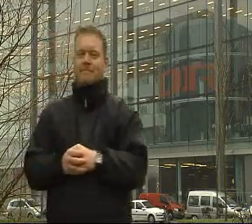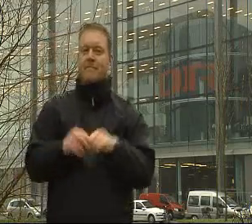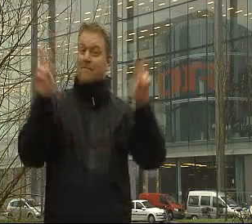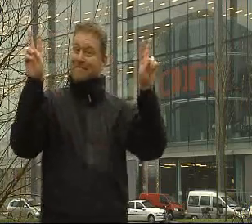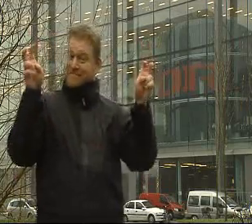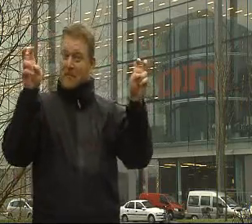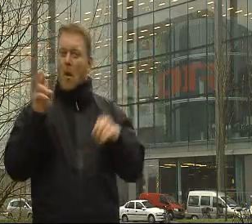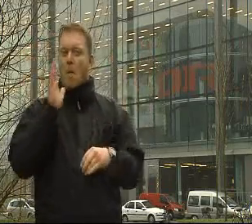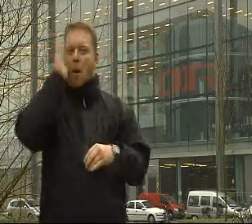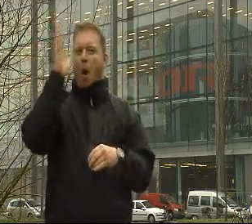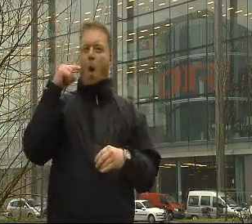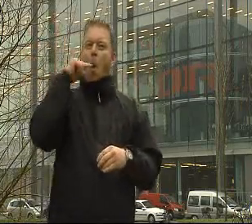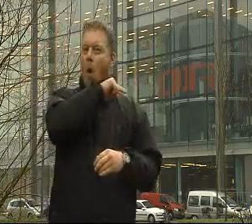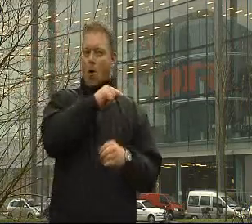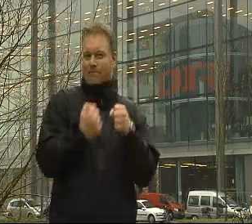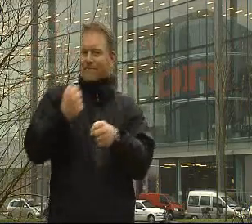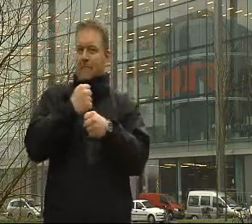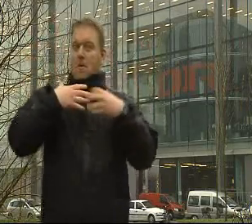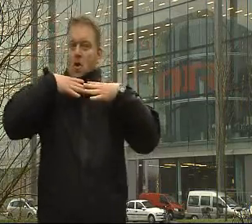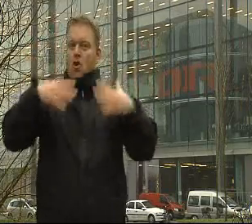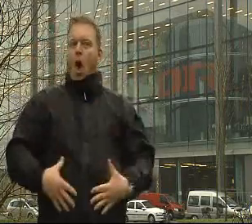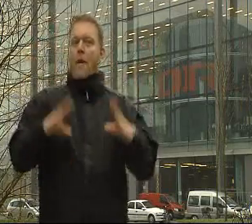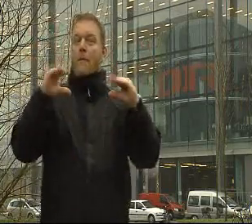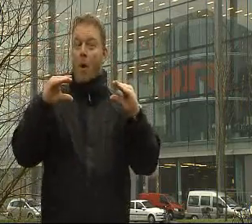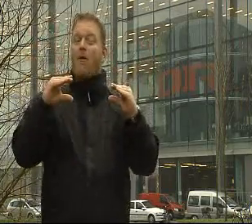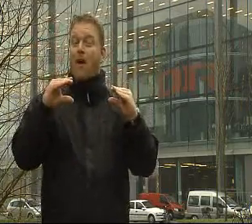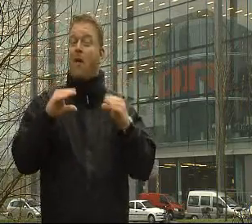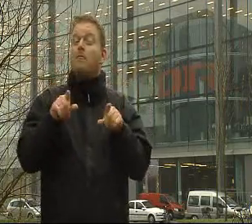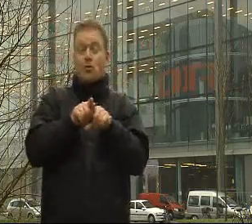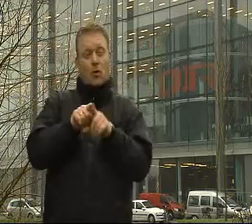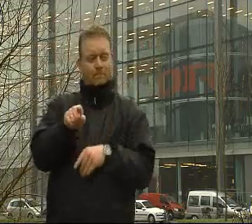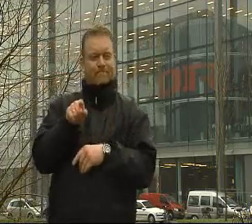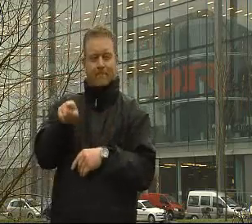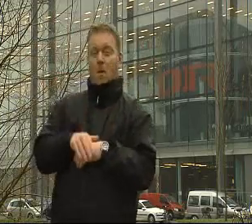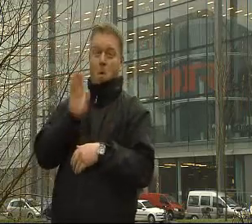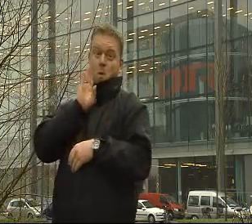Morgenrød gør trøjen blød betyder simpelthen, at får man en rød solopgang, så får man regn senere på dagen.